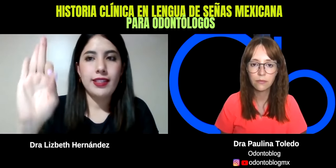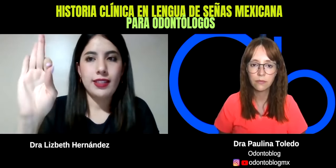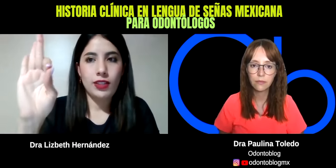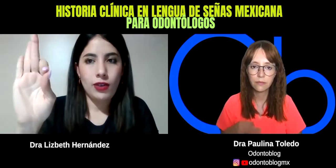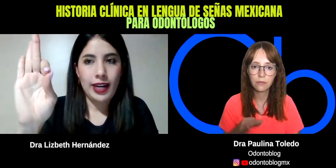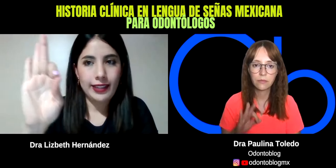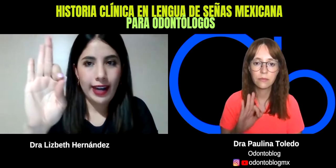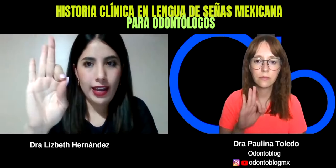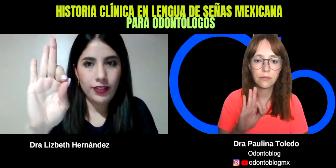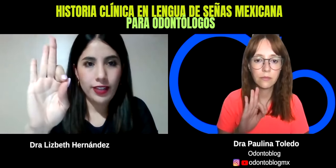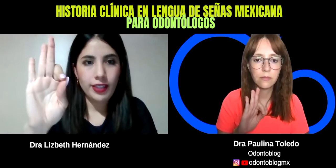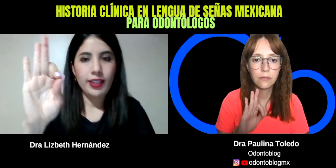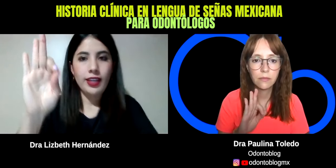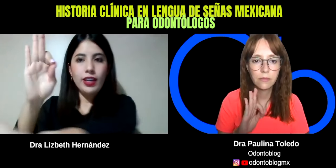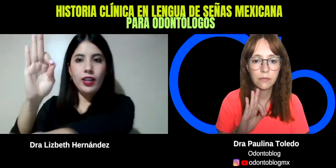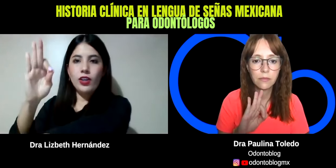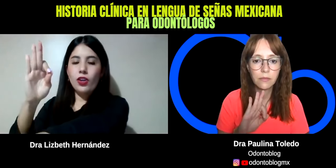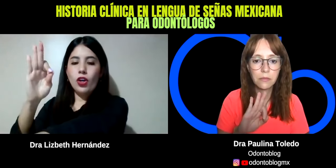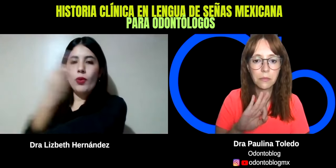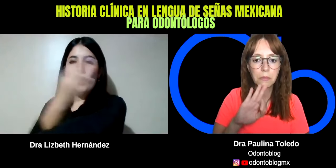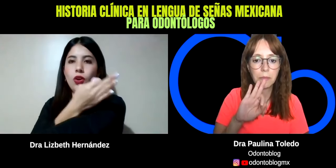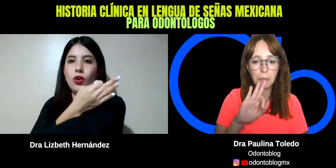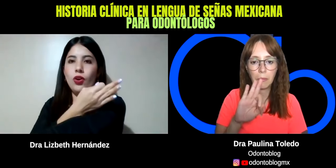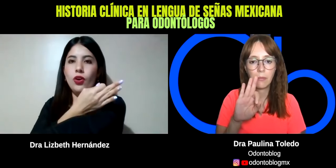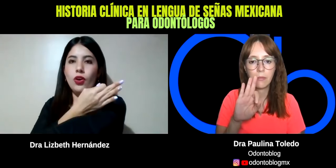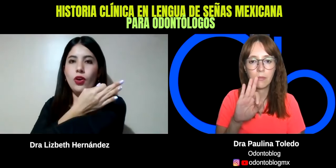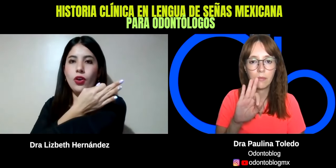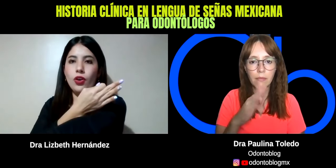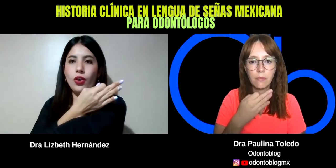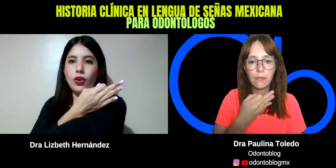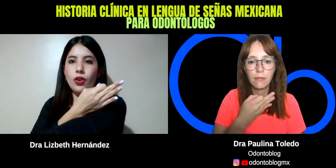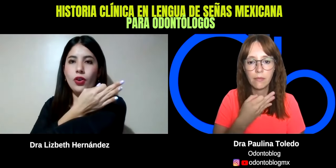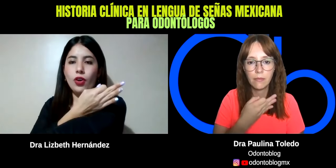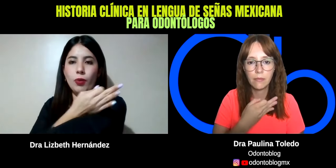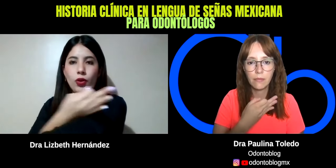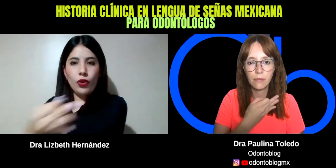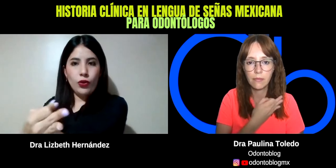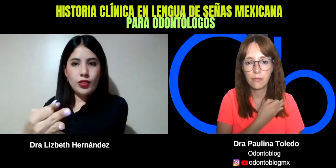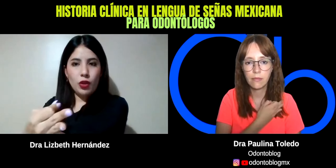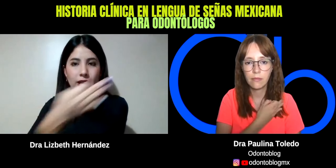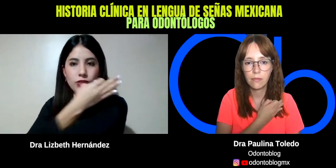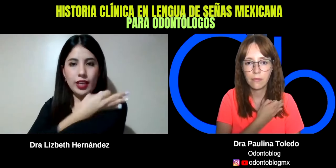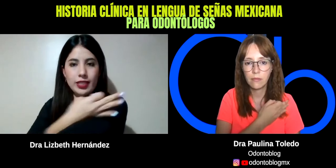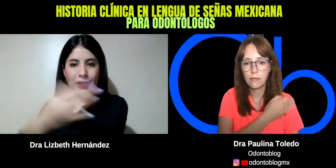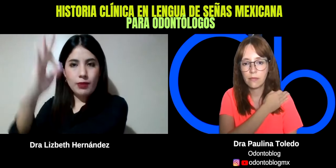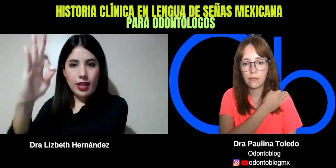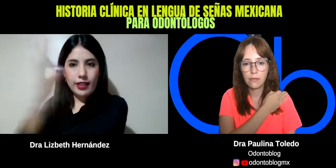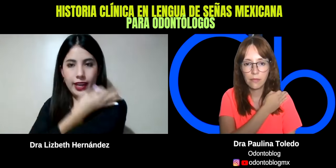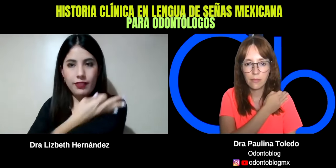con la letra F, como con nuestro brazo, o que pasamos la letra F en